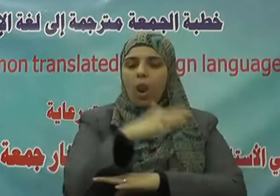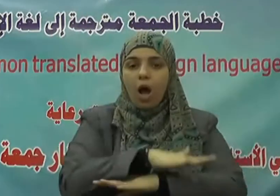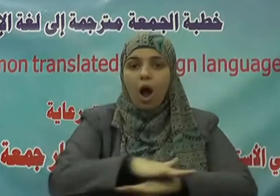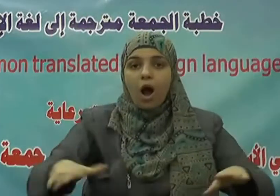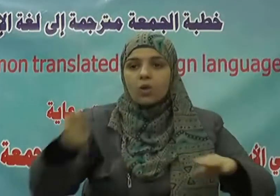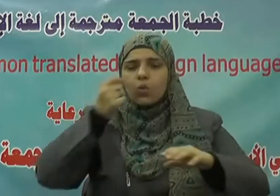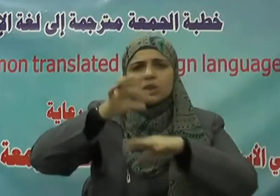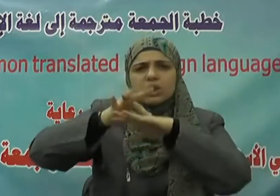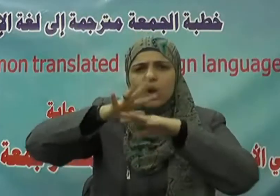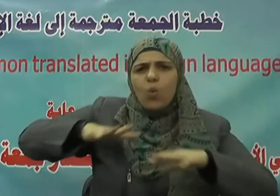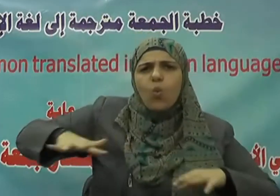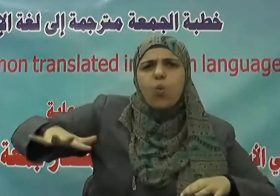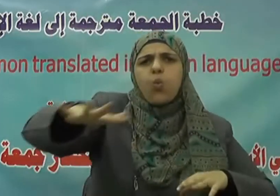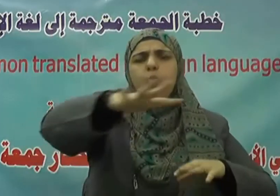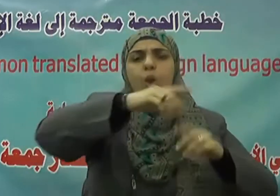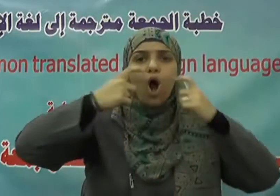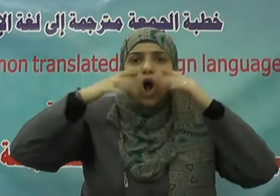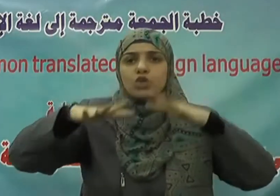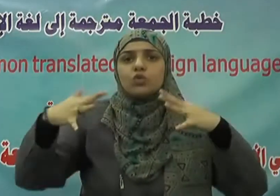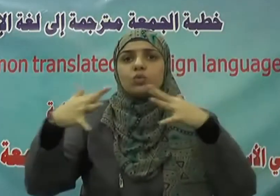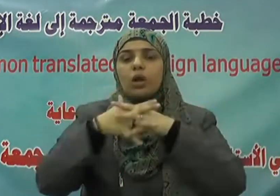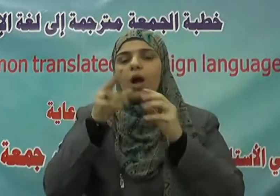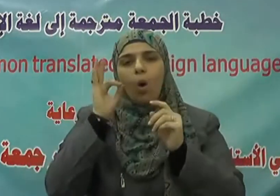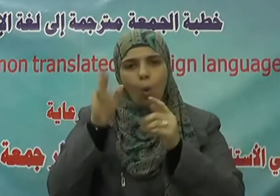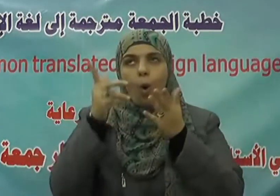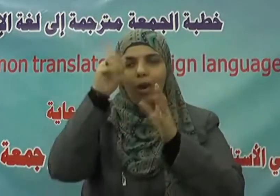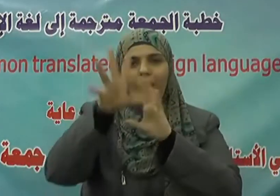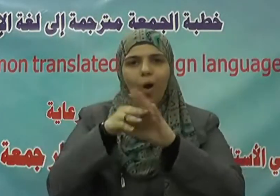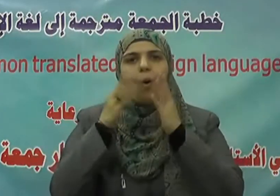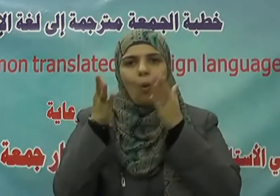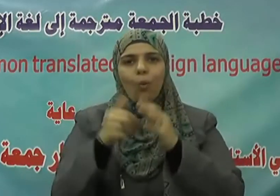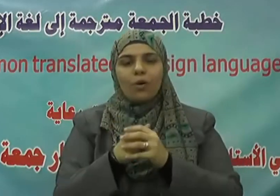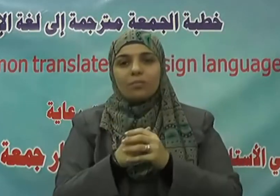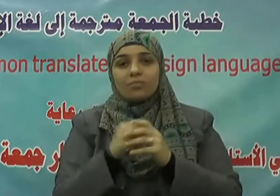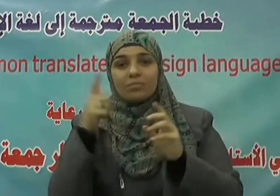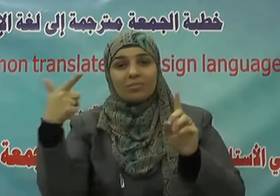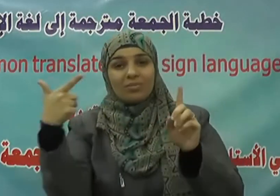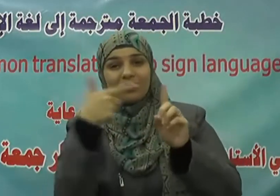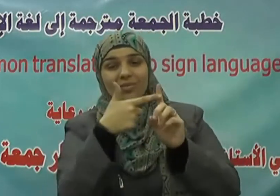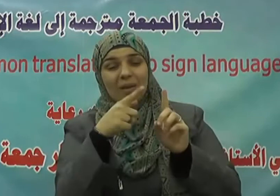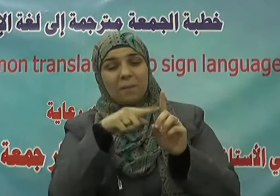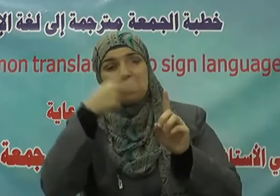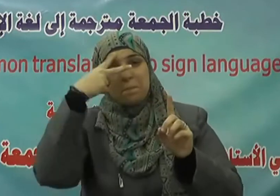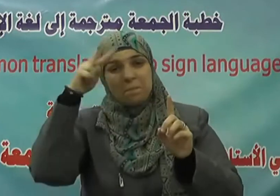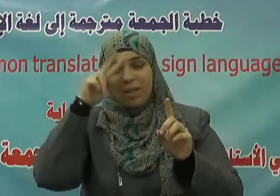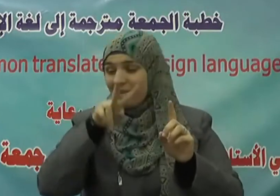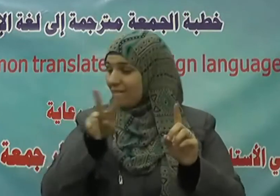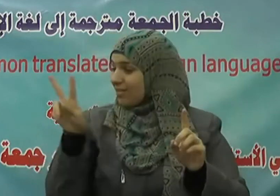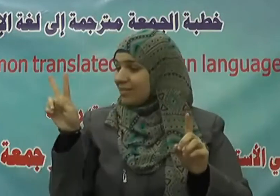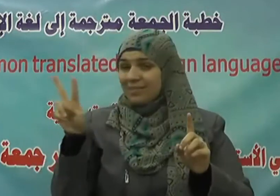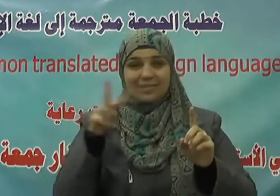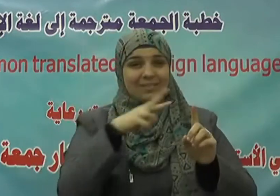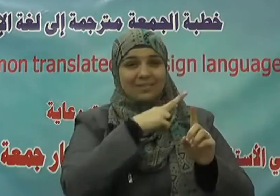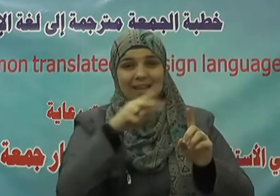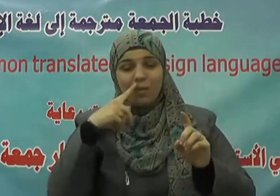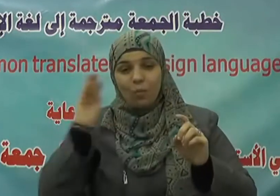كنتم موقنين قال لمن حوله ألا تستمعون قال